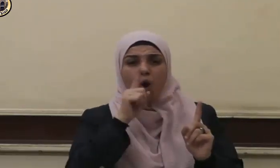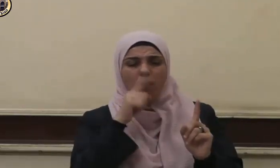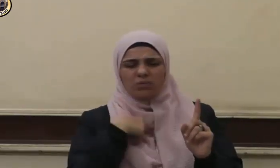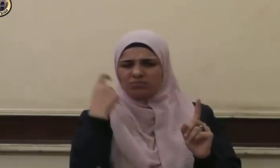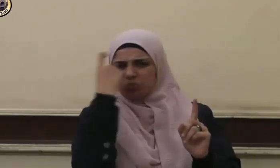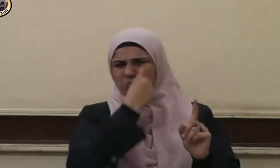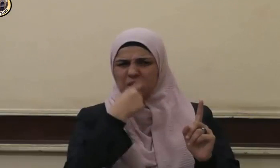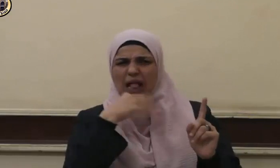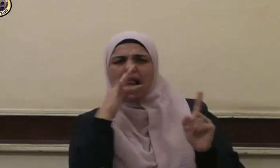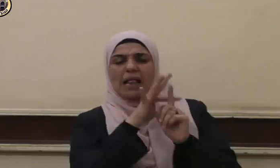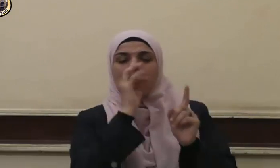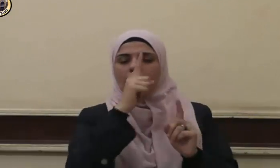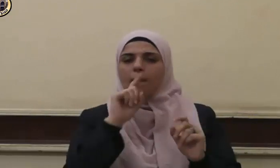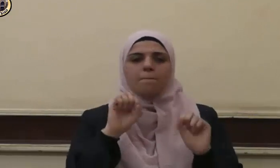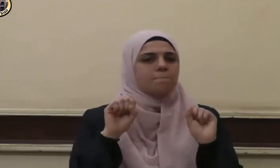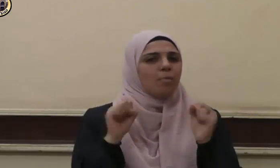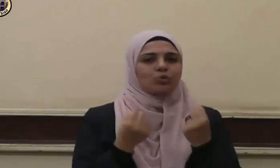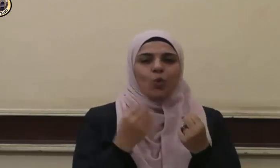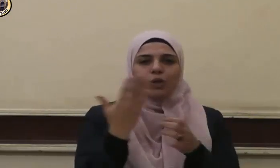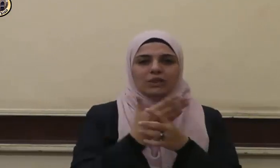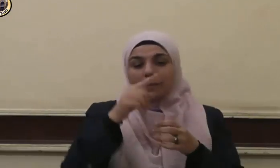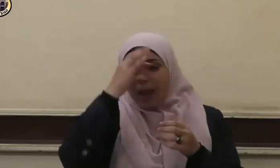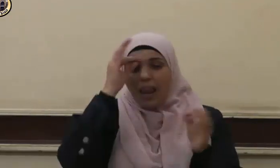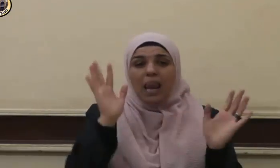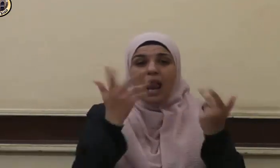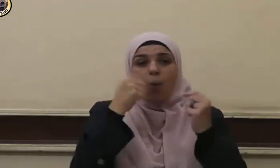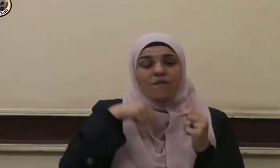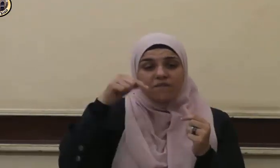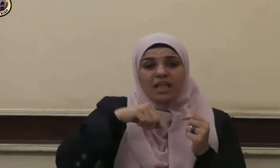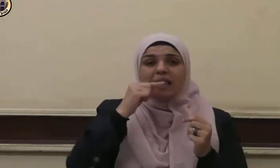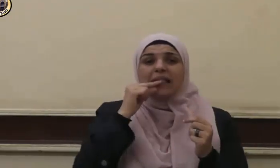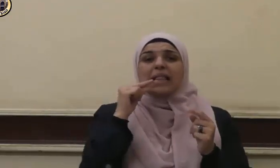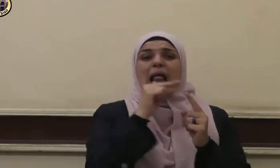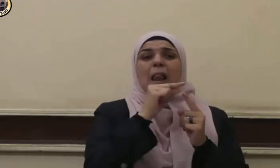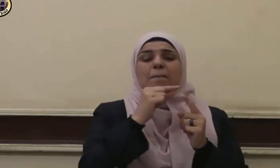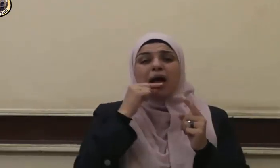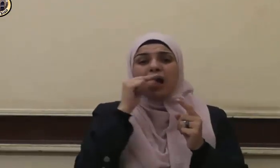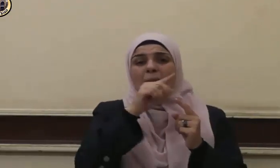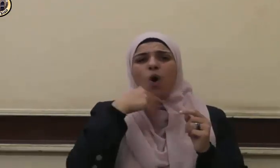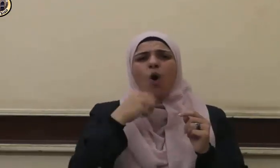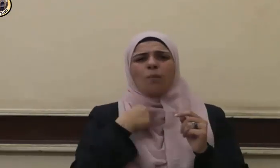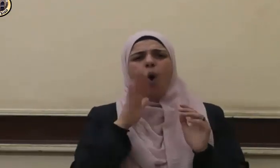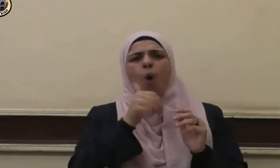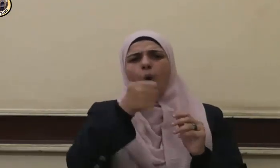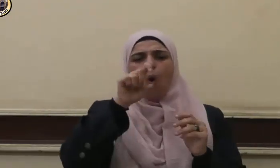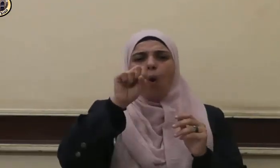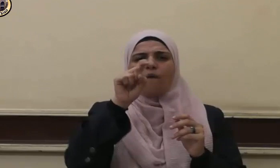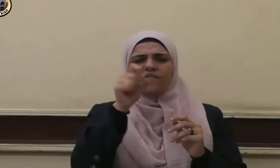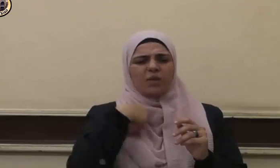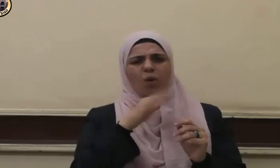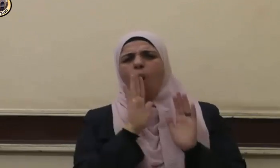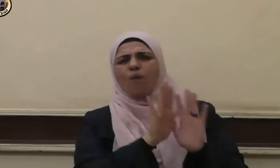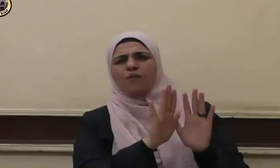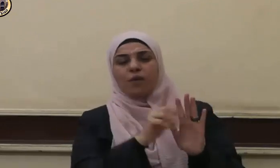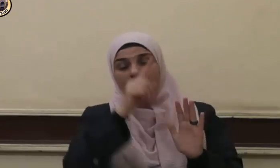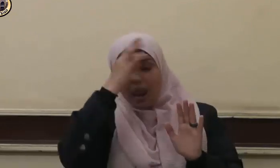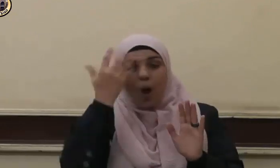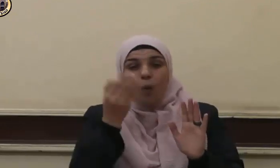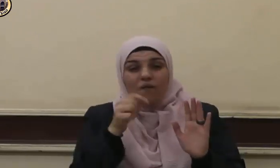عن الضجر ولو كان هناك كلمة أدنى من كلمة أف لنهى الله